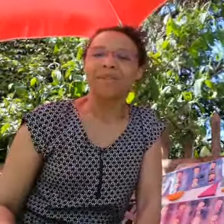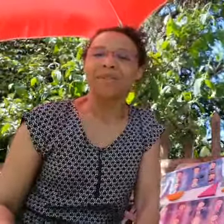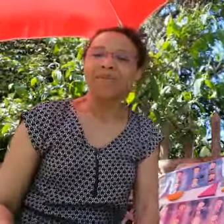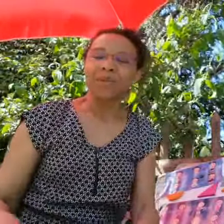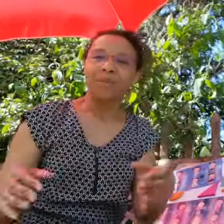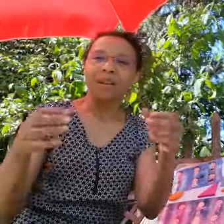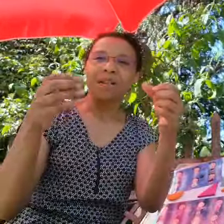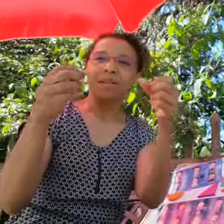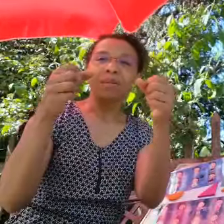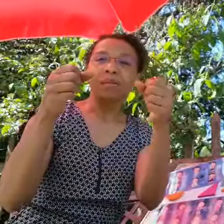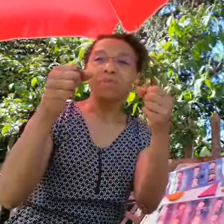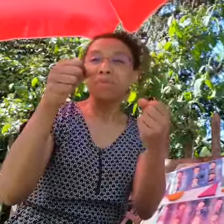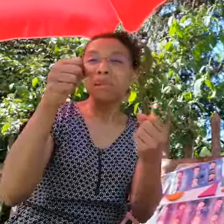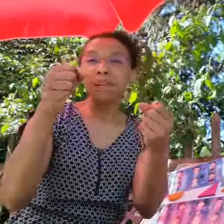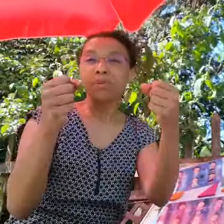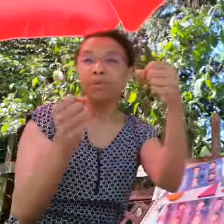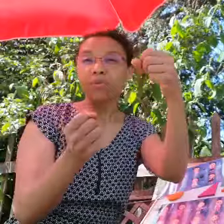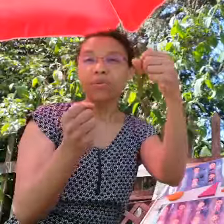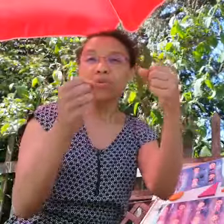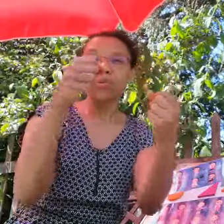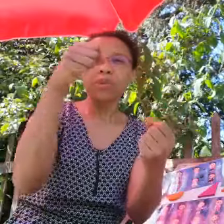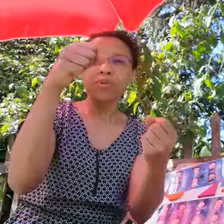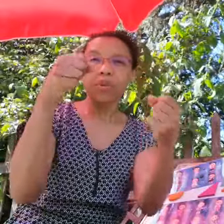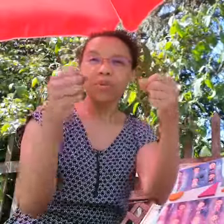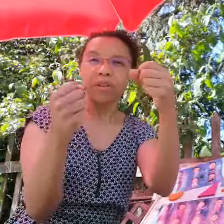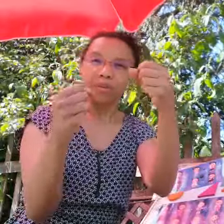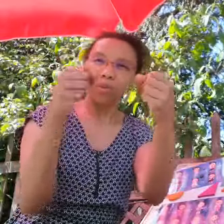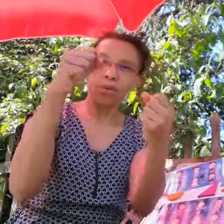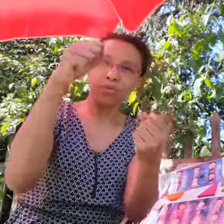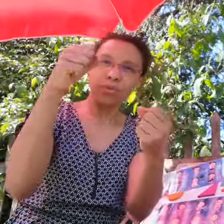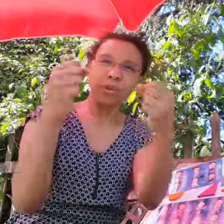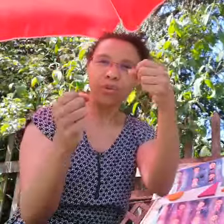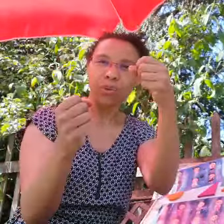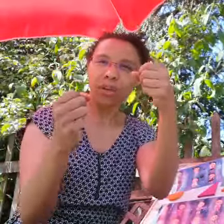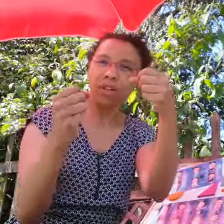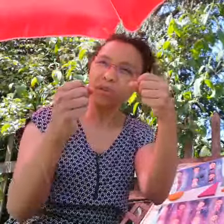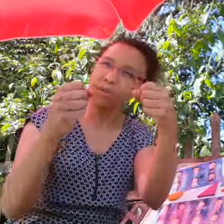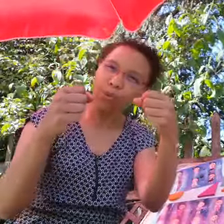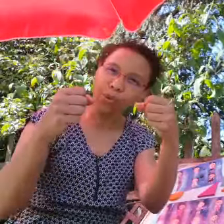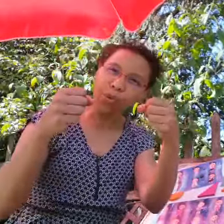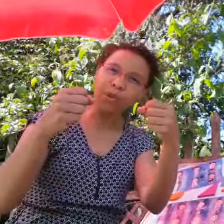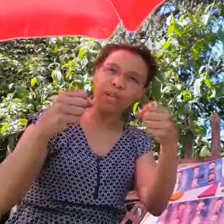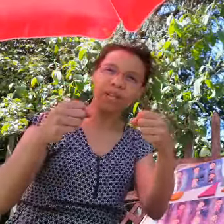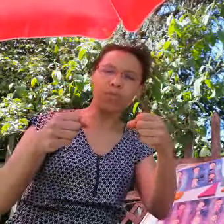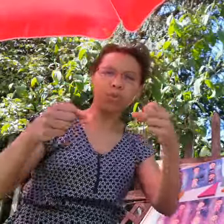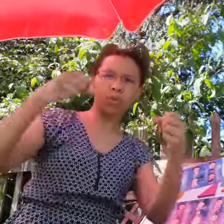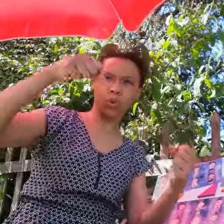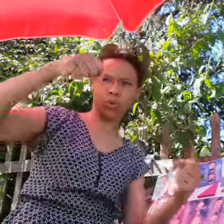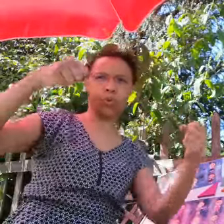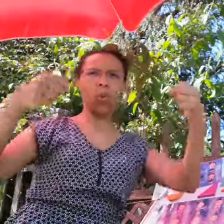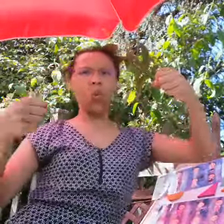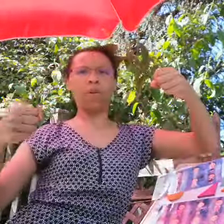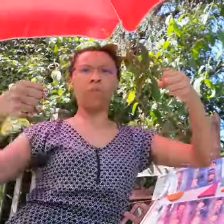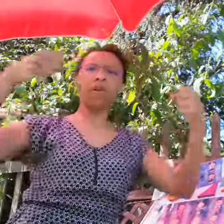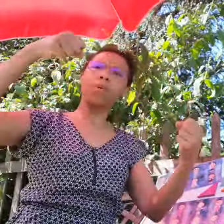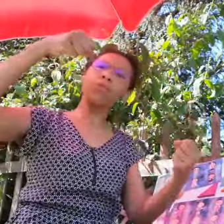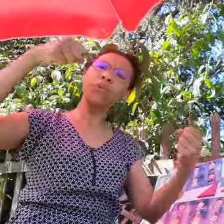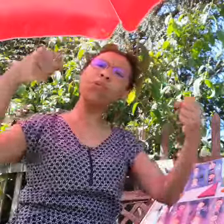voiture alors c'est mimé l'action de tourner le volant en fait une voiture et quand c'est plus gros quand c un camion on va faire un plus gros